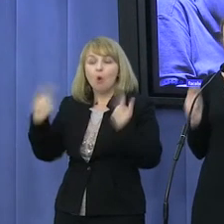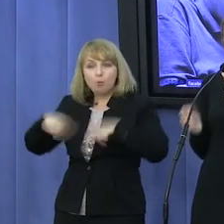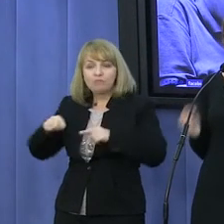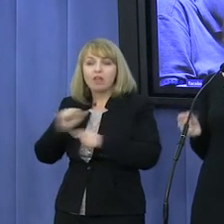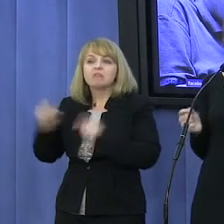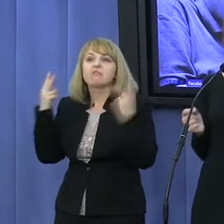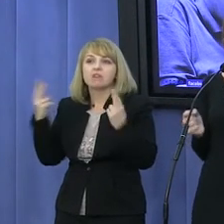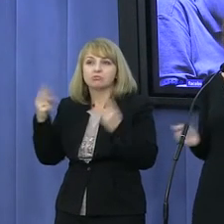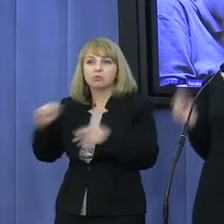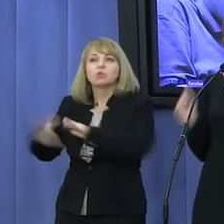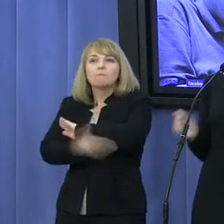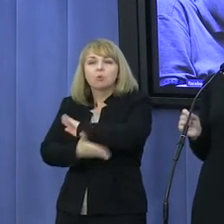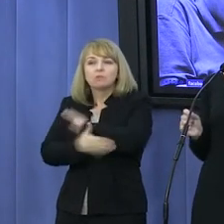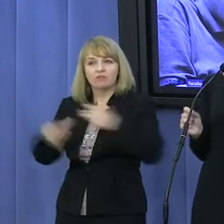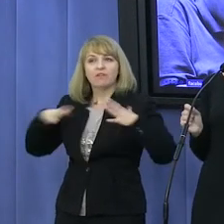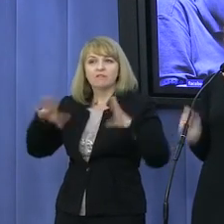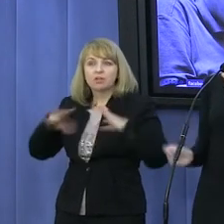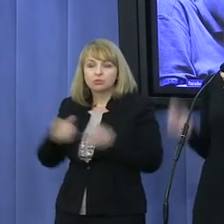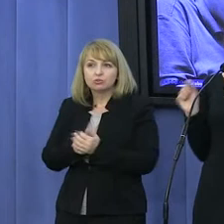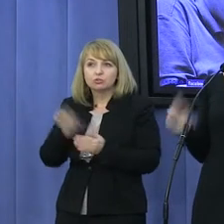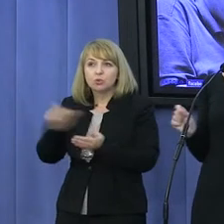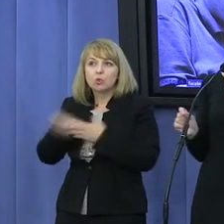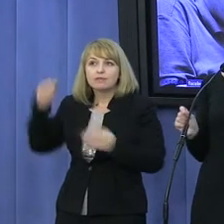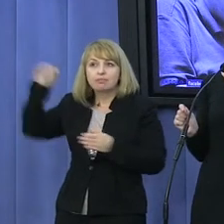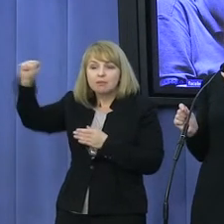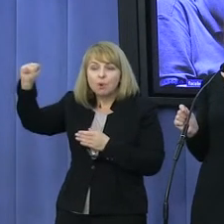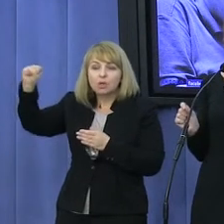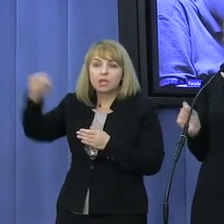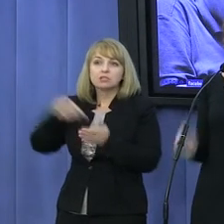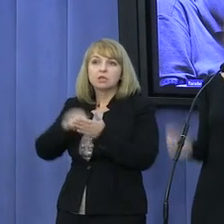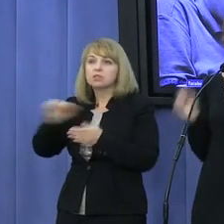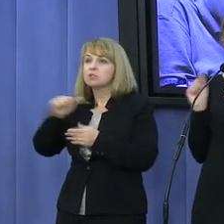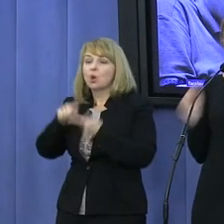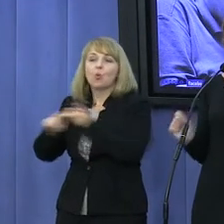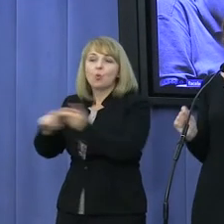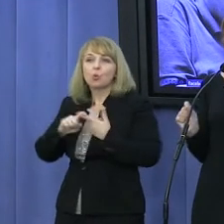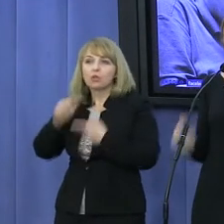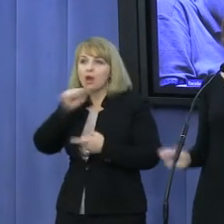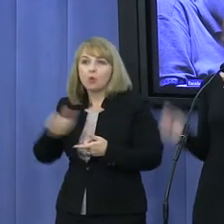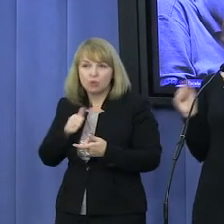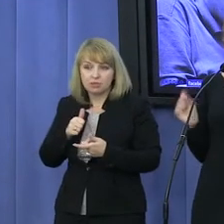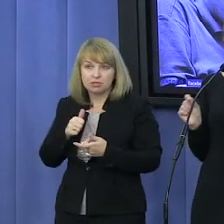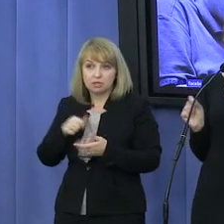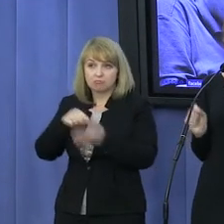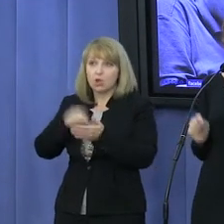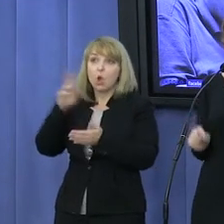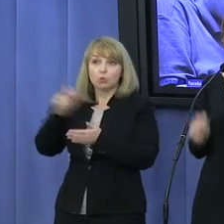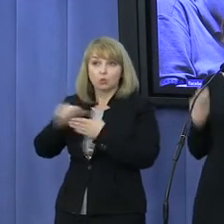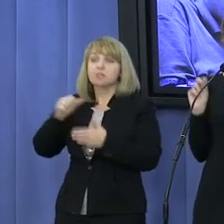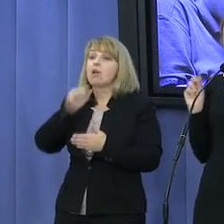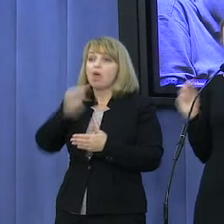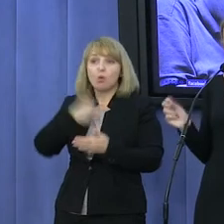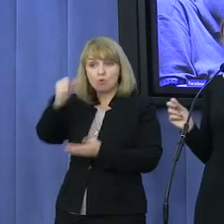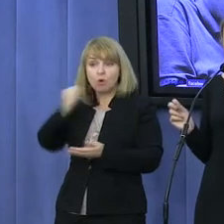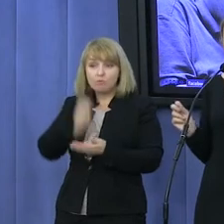To są wartości podstawowe. To na nich zbudowana jest demokracja, na nich zbudowana jest Unia Europejska. Europarlamentarzyści i europarlamentarzystki,